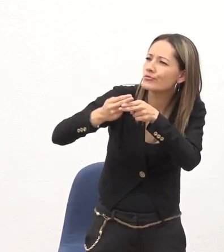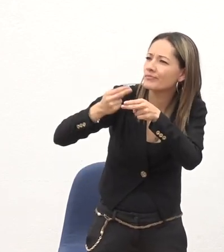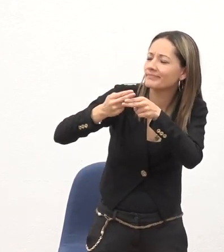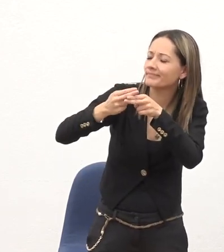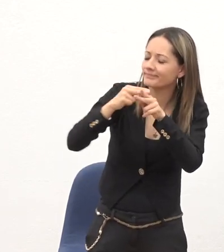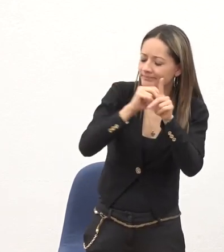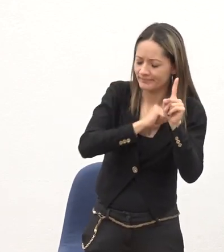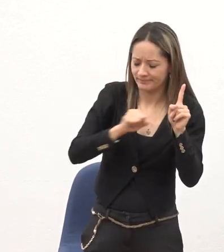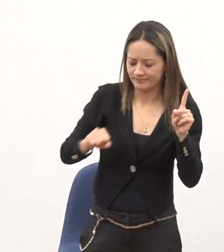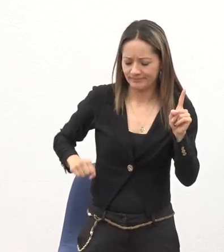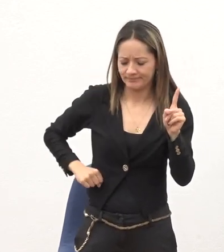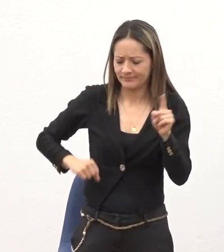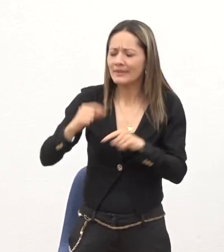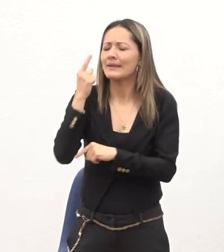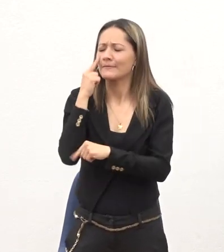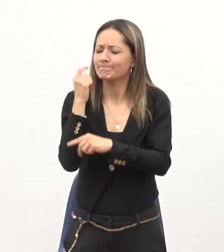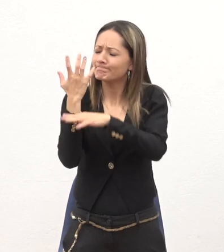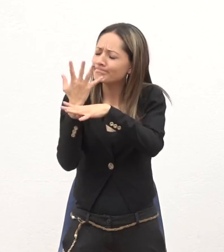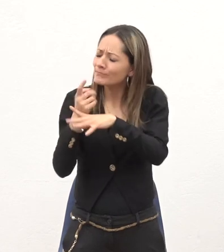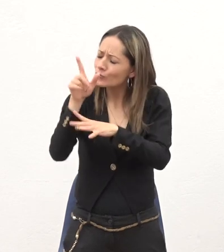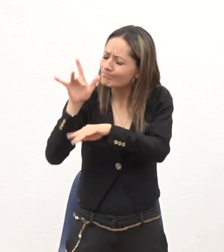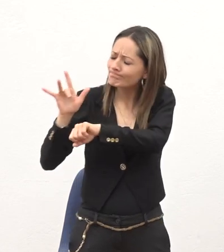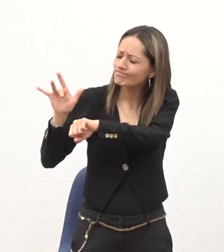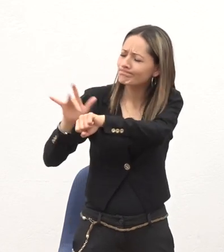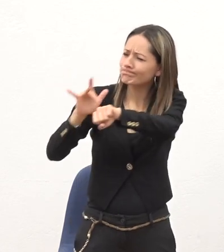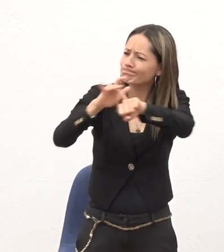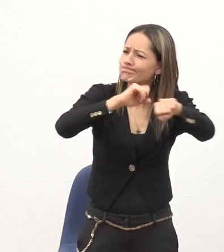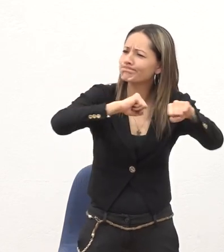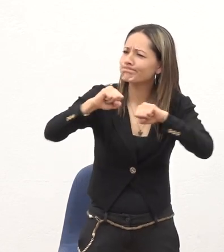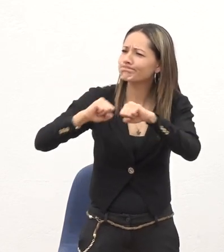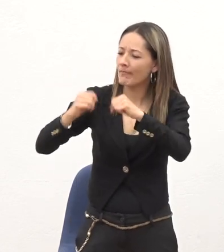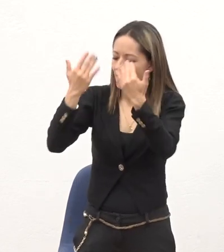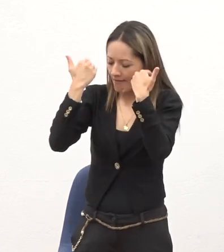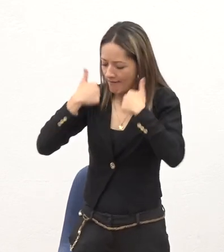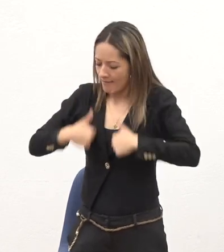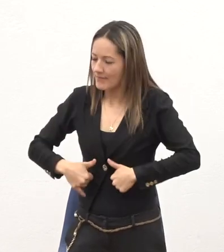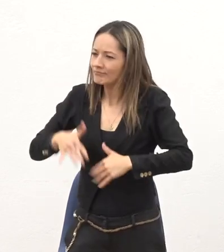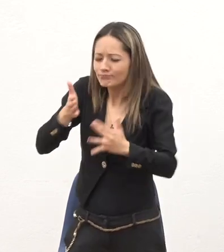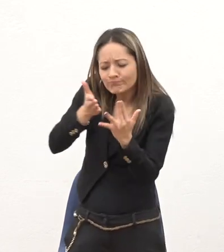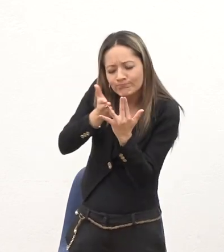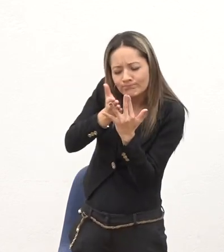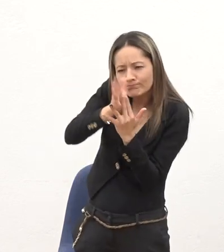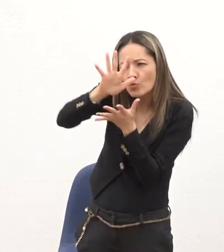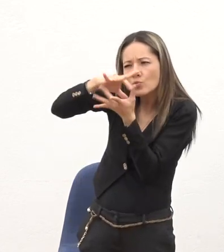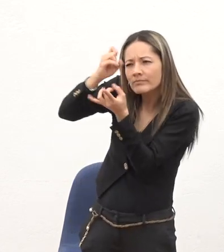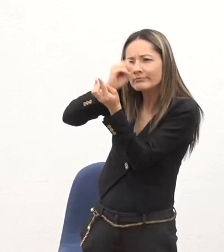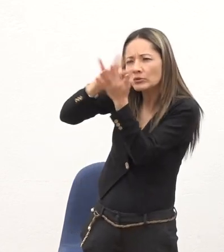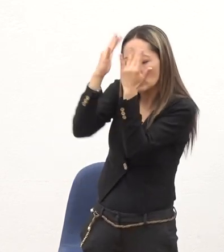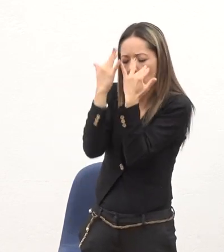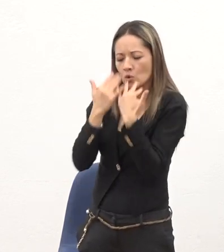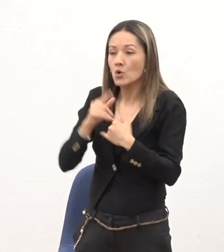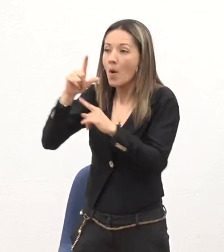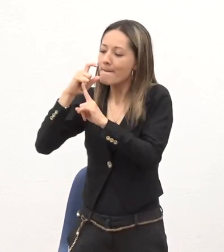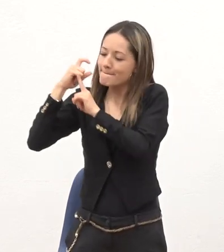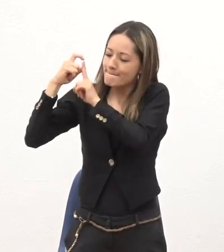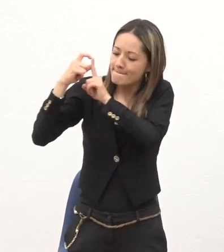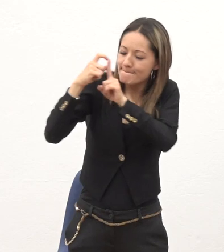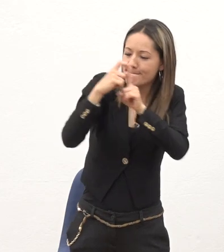Entonces Padre yo te pido que seas tú orando en mí a través de tu Espíritu Señor Y que sean tus palabras las que salgan de mi boca